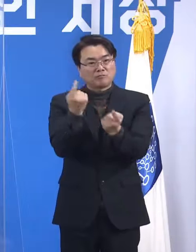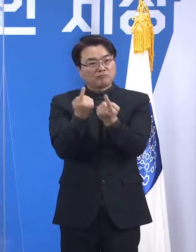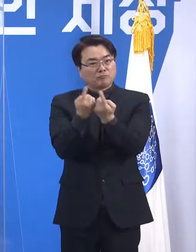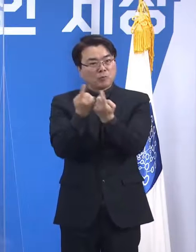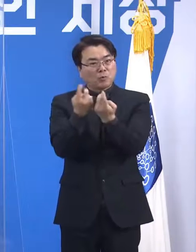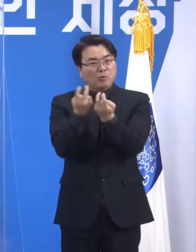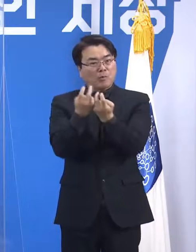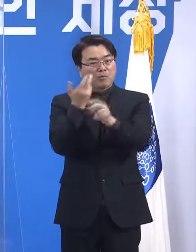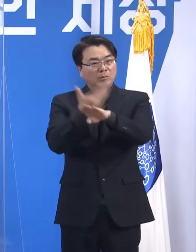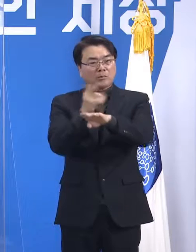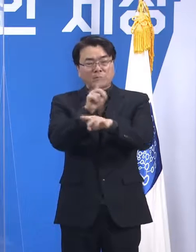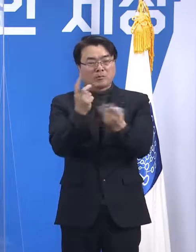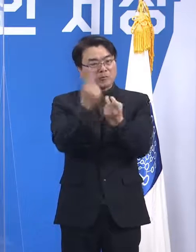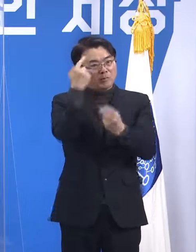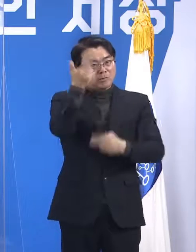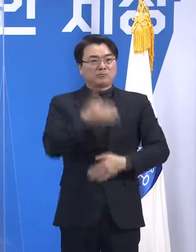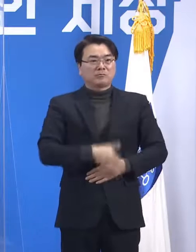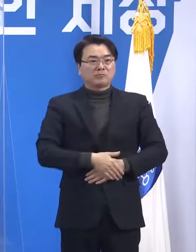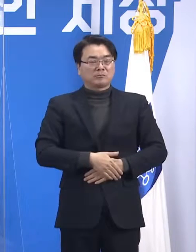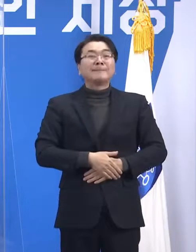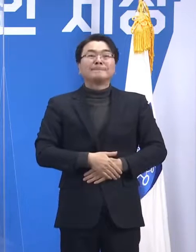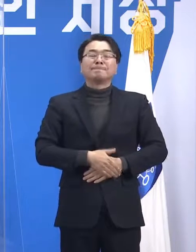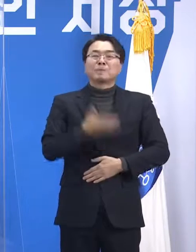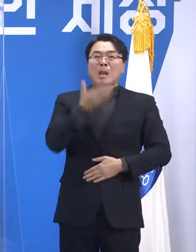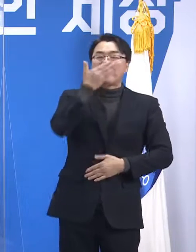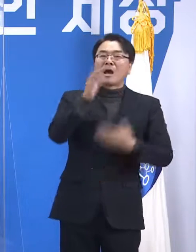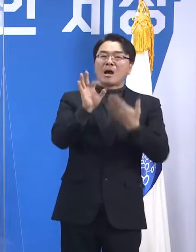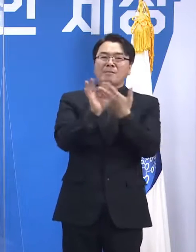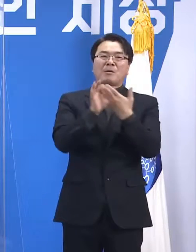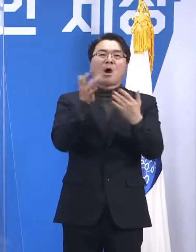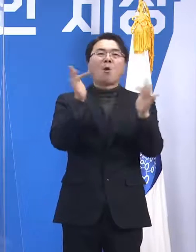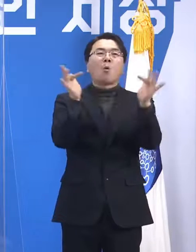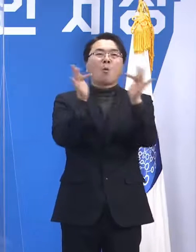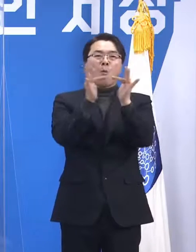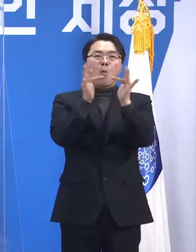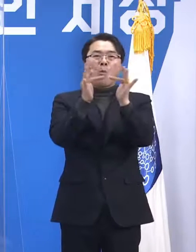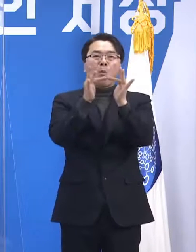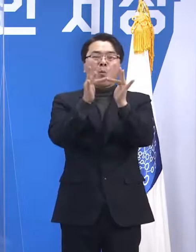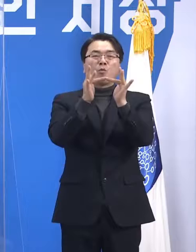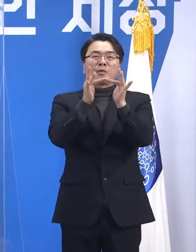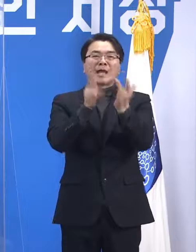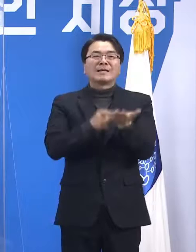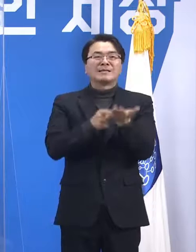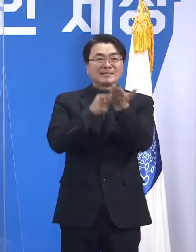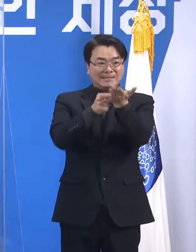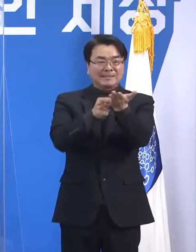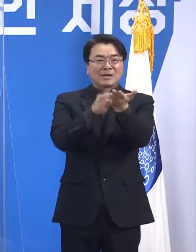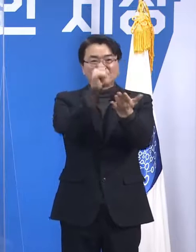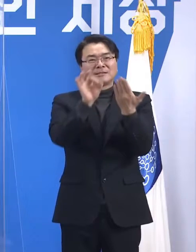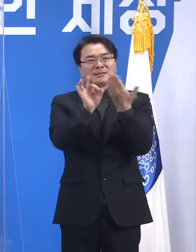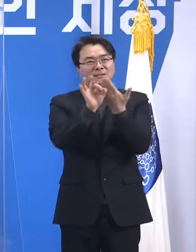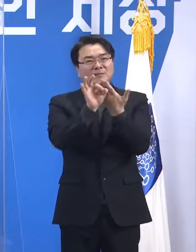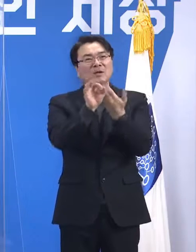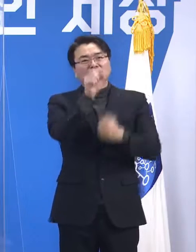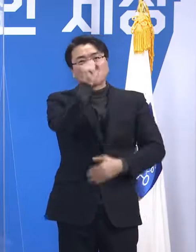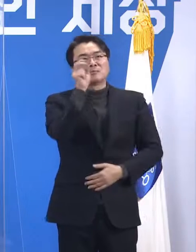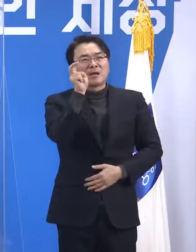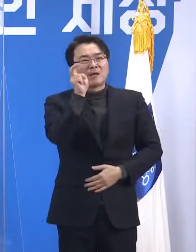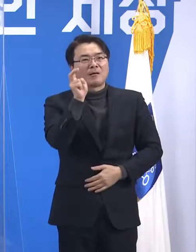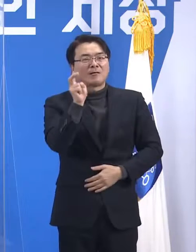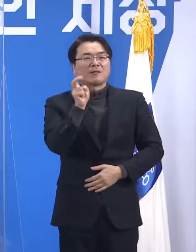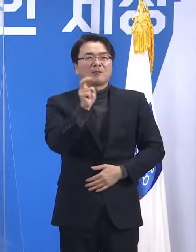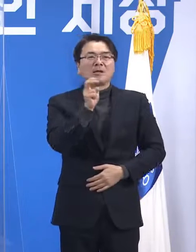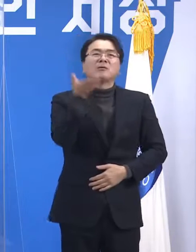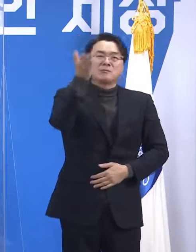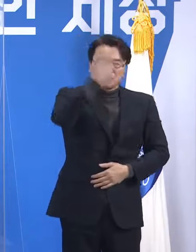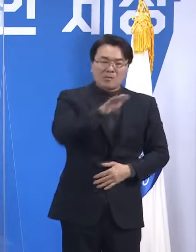가급적이면 온라인 지급을 많이 늘리는 게 좋겠다는 생각이 듭니다. 그러나 온라인을 이용할 수